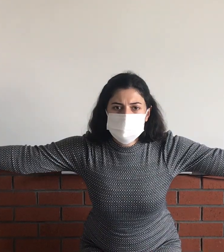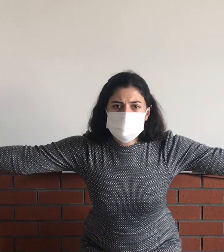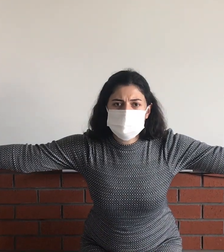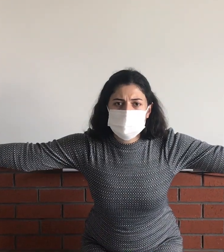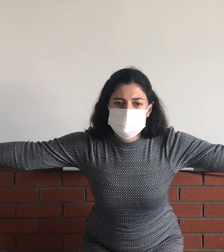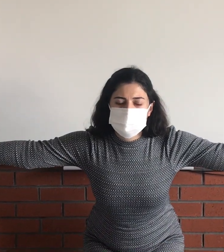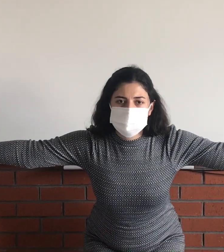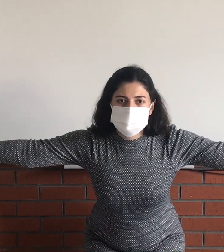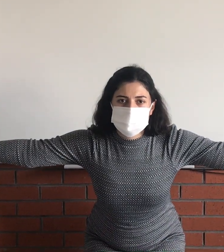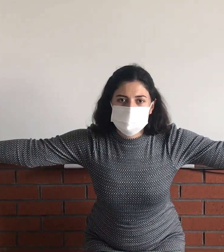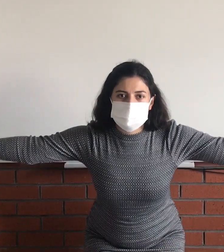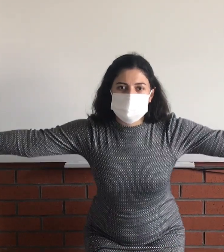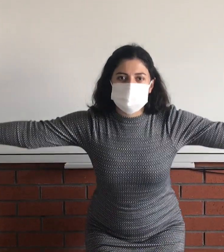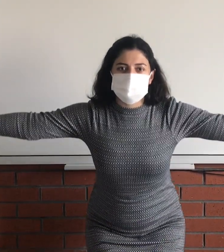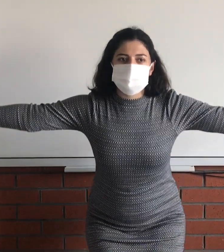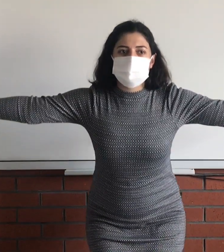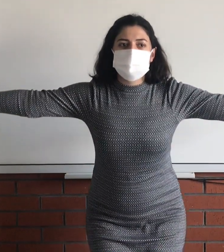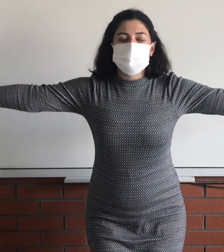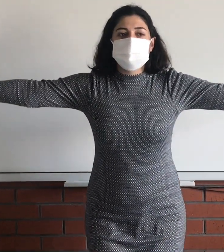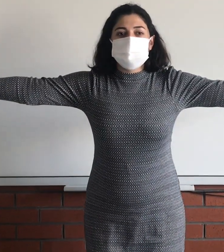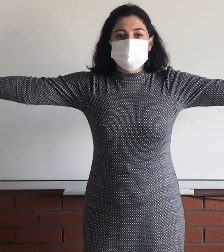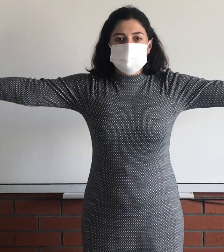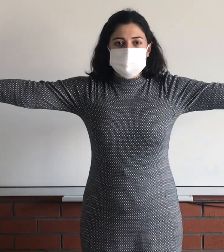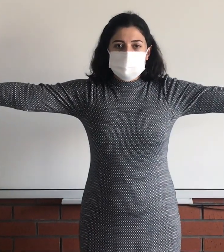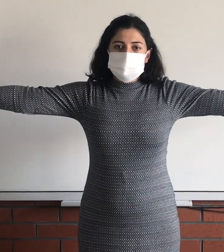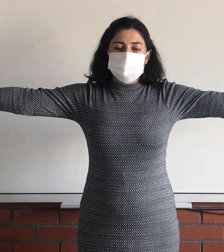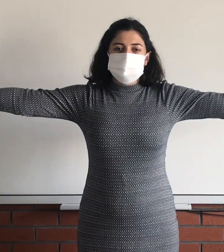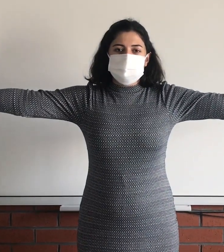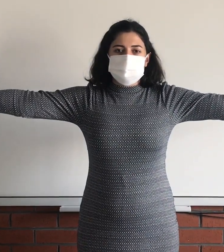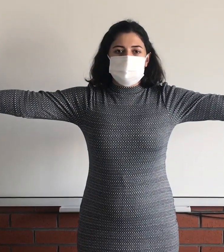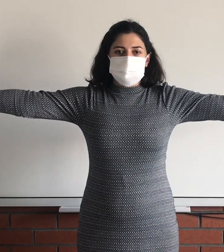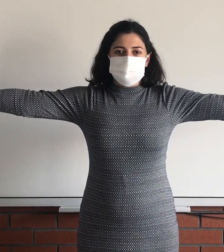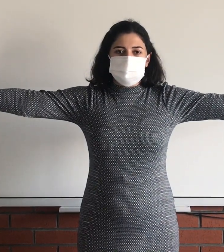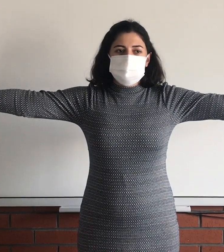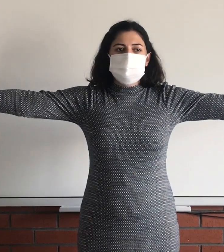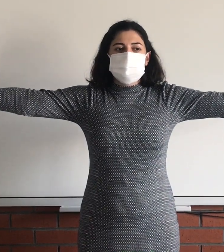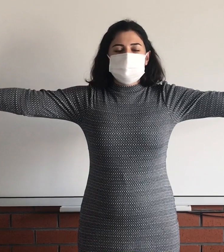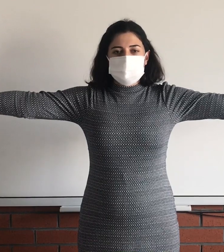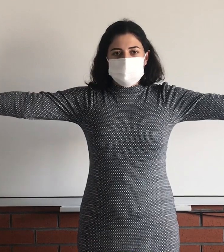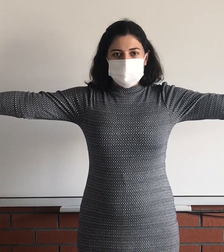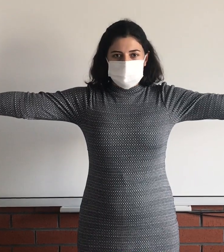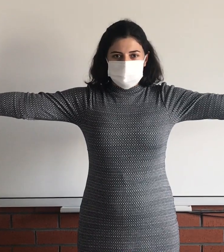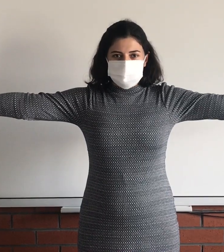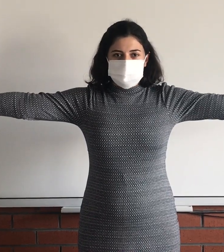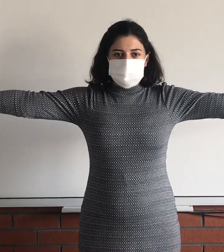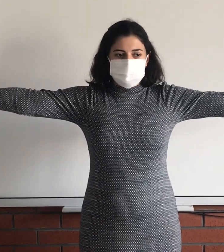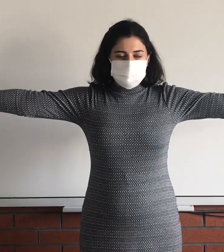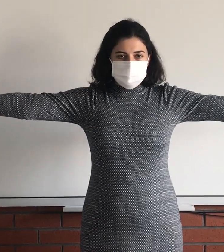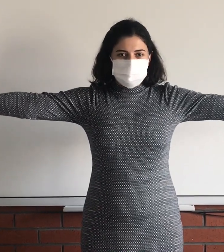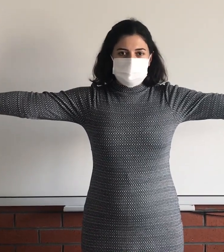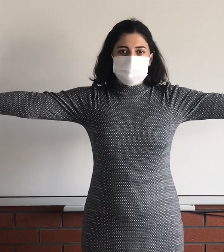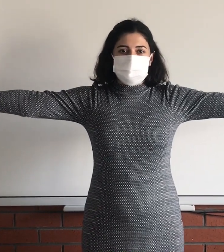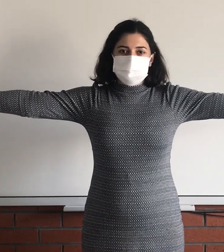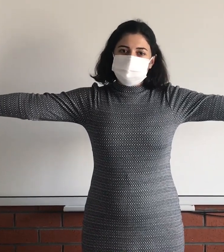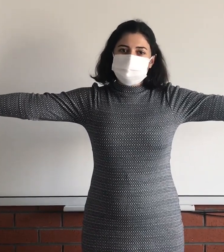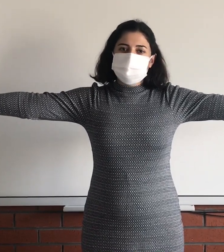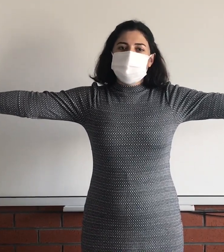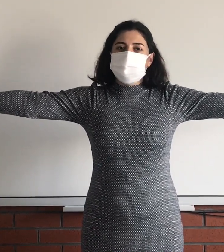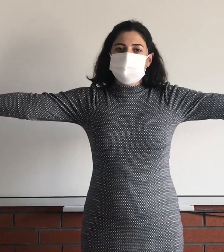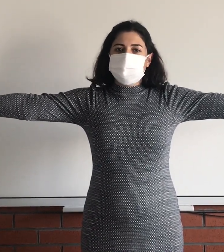Platolarsa bunun tam tersi olacak. Yüksekte kalan düzlük olduğu için yine kollarımı bu şekilde düz bir şekilde açıp ama